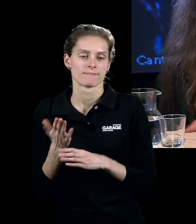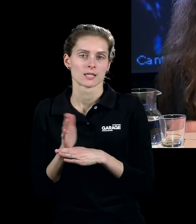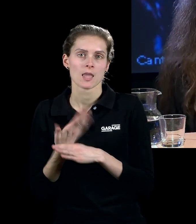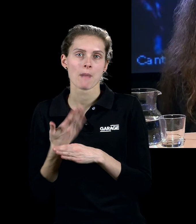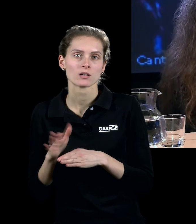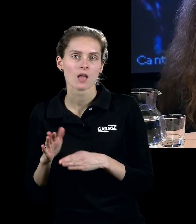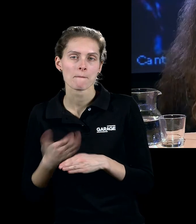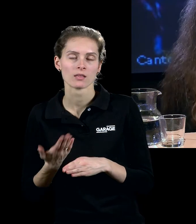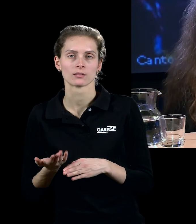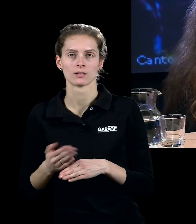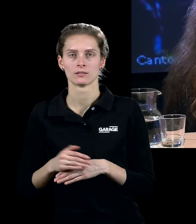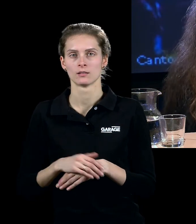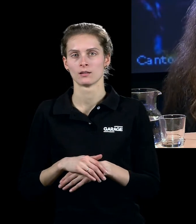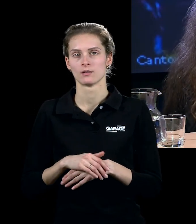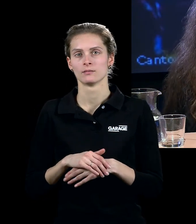как это можно назвать,